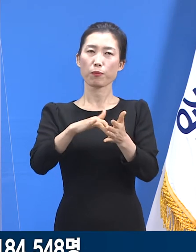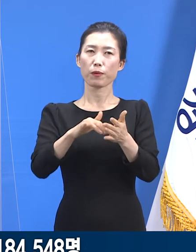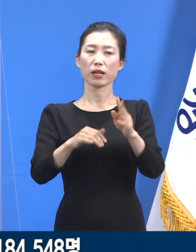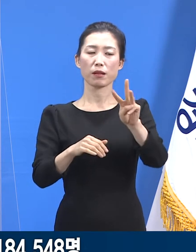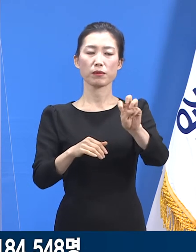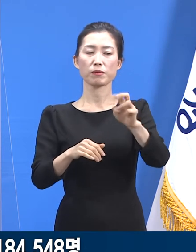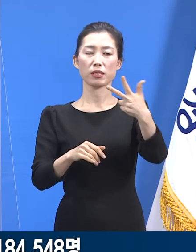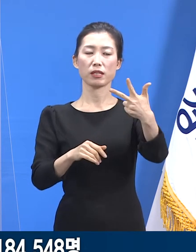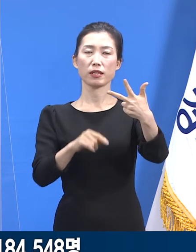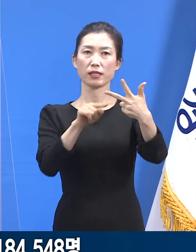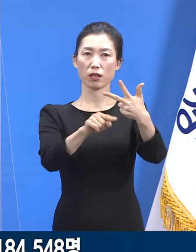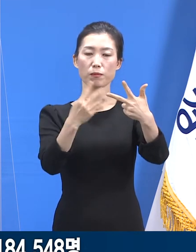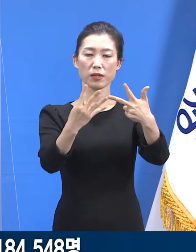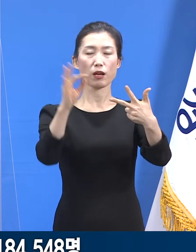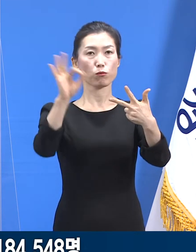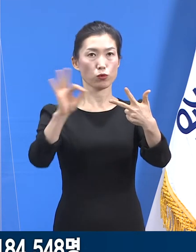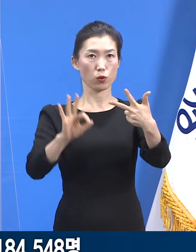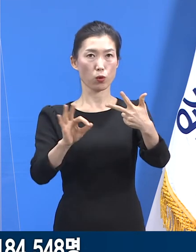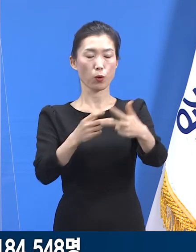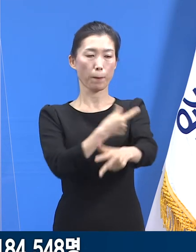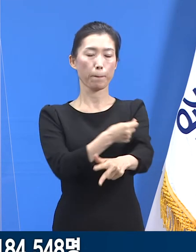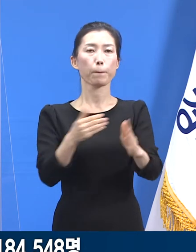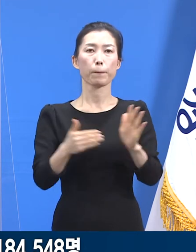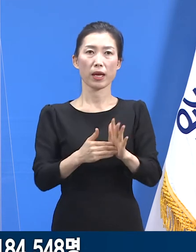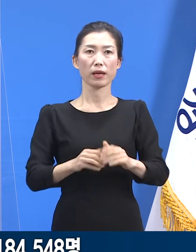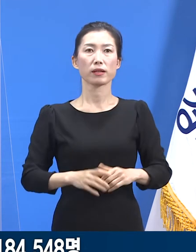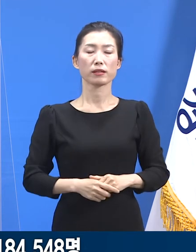37.4%입니다.